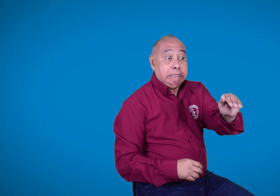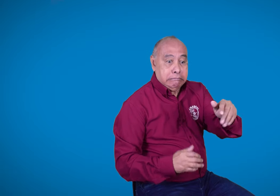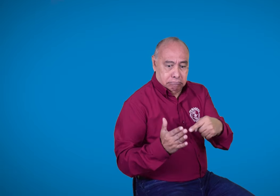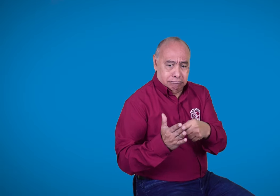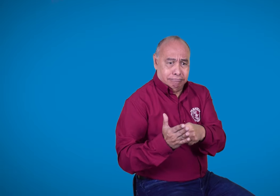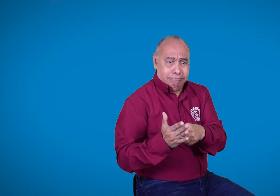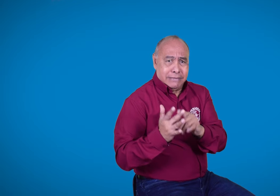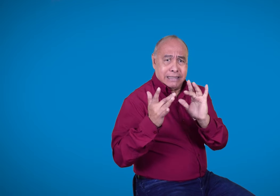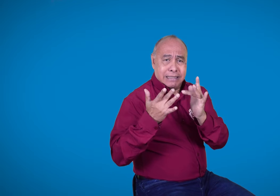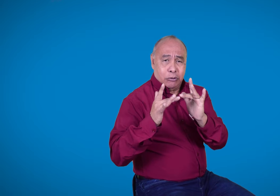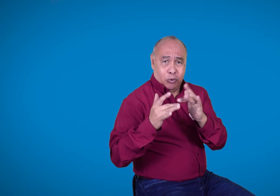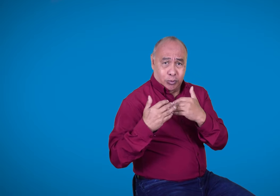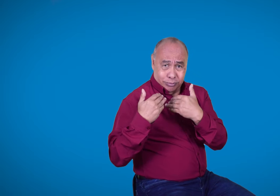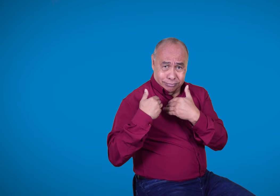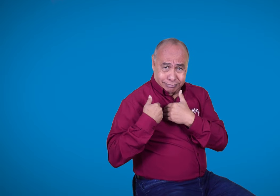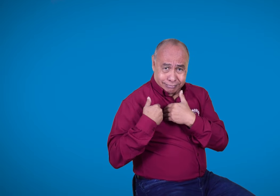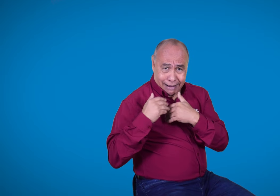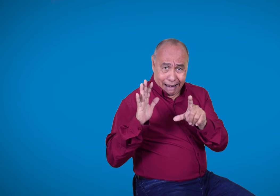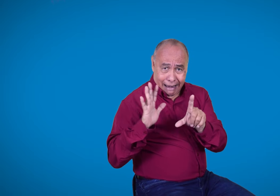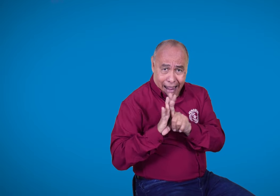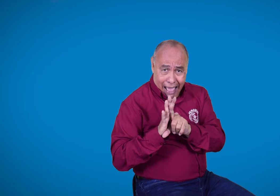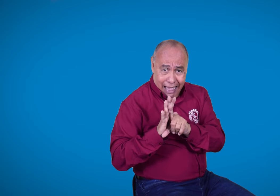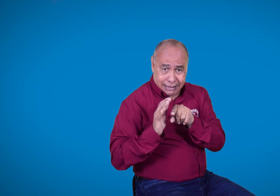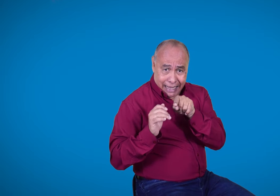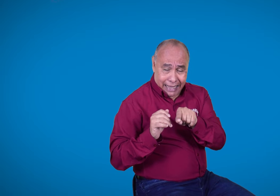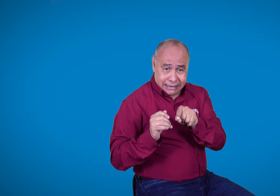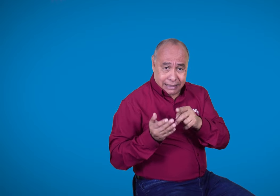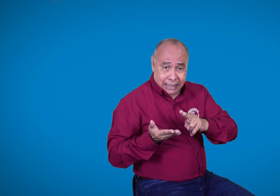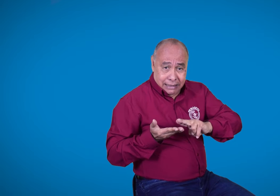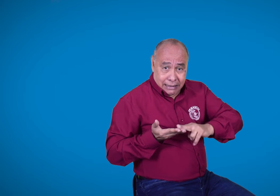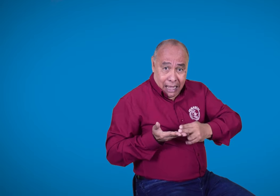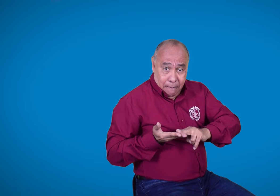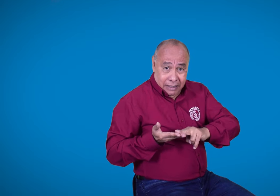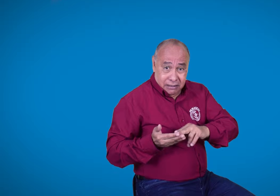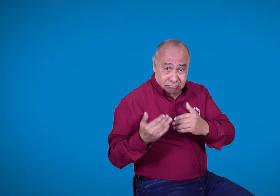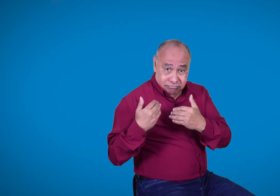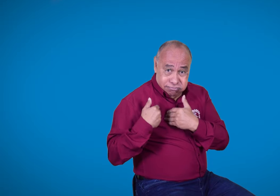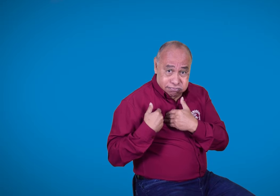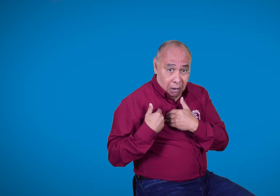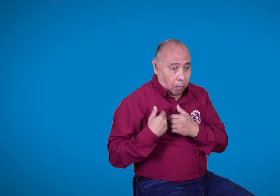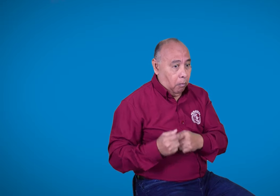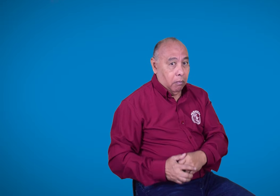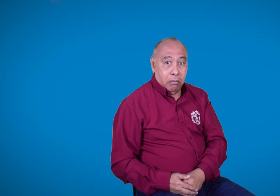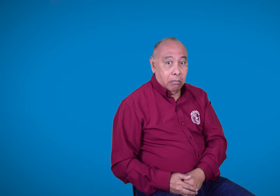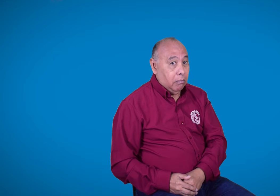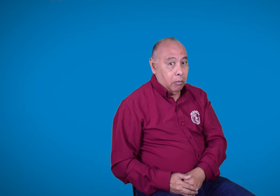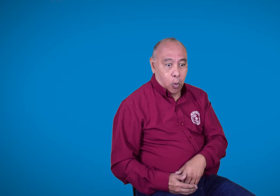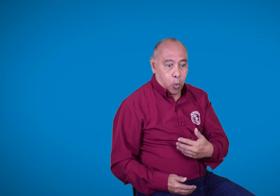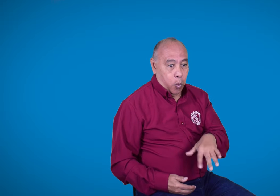de cubrir esos servicios de interpretación. Después de llegar a unos acuerdos, pasó algo relevante.